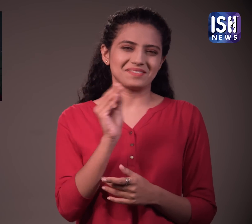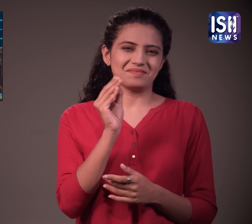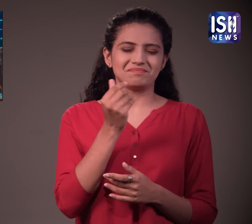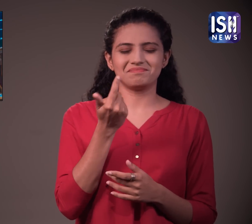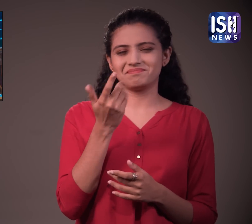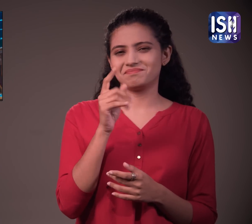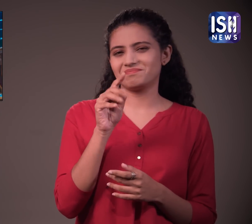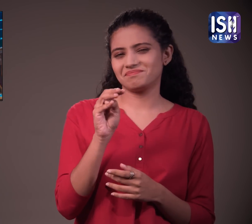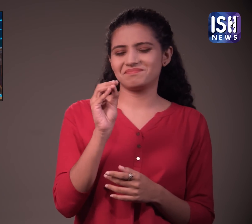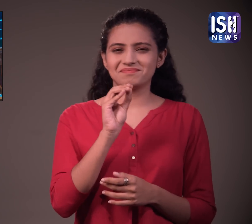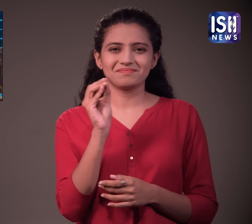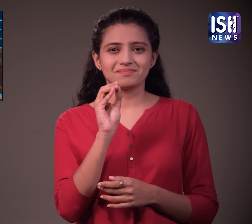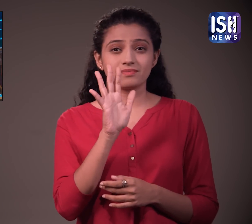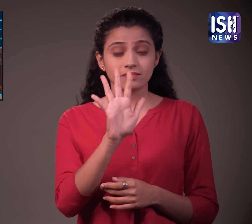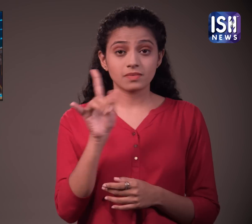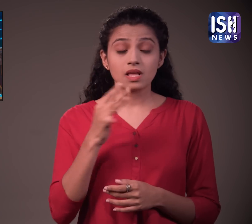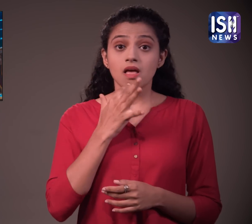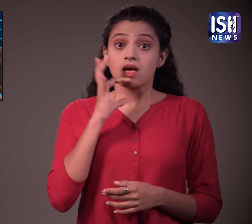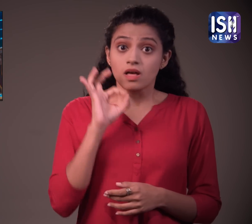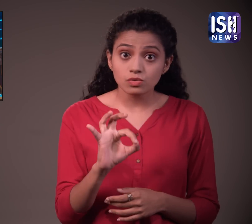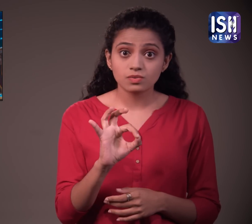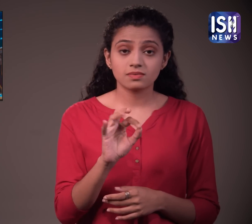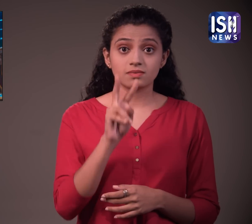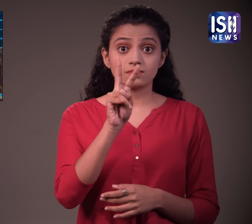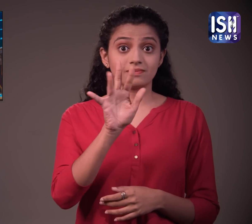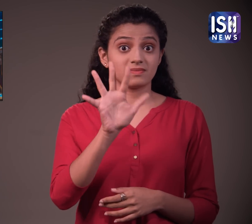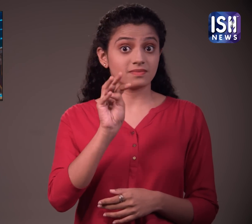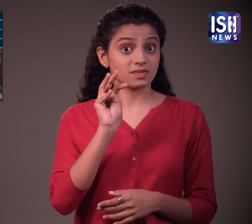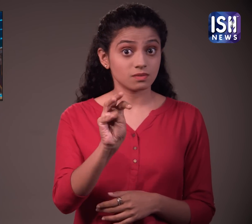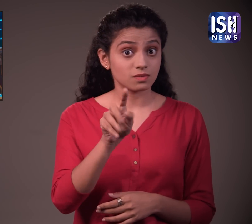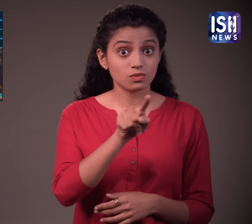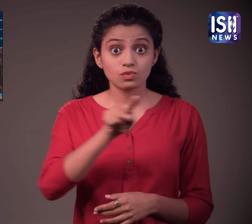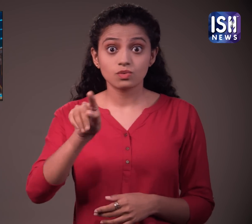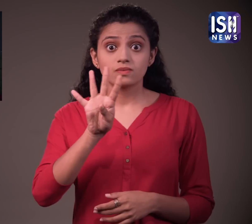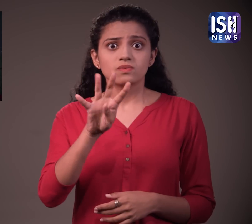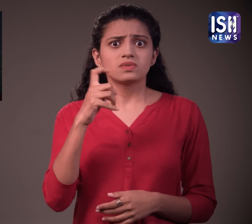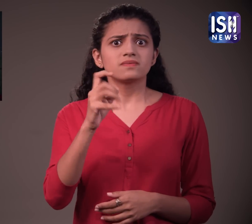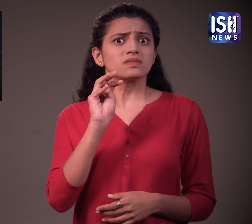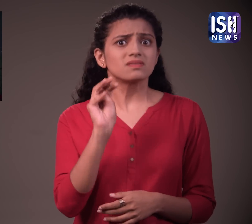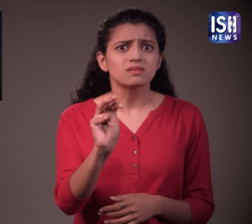टीशर्ट की कीमत 24,000 रुपए से लेकर 47,000 रुपए तक है।